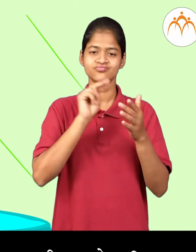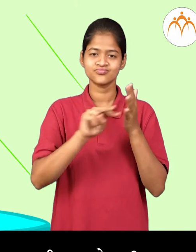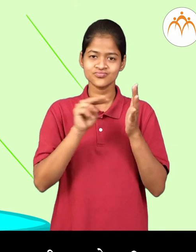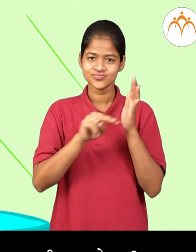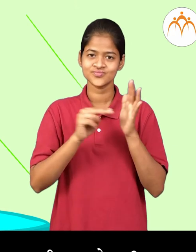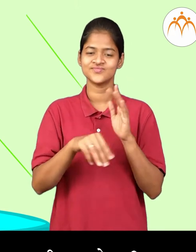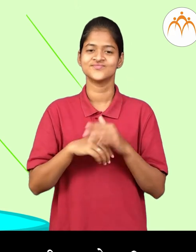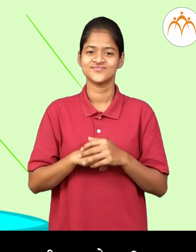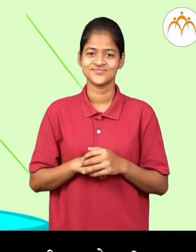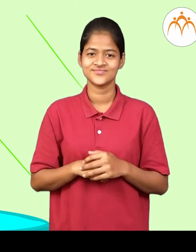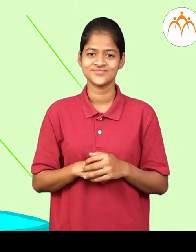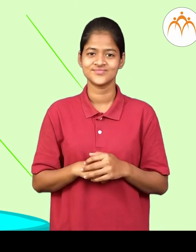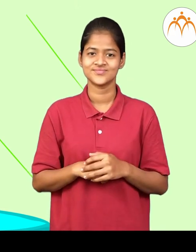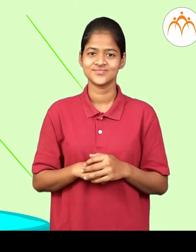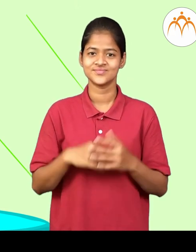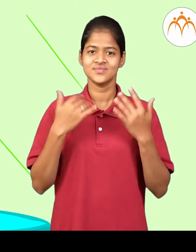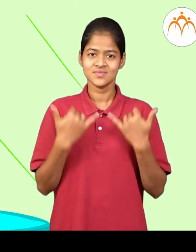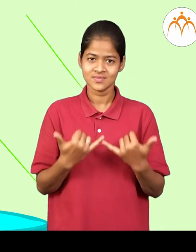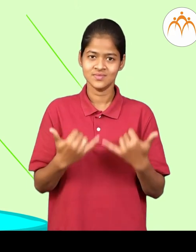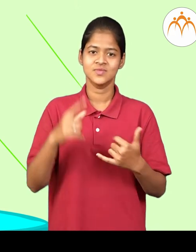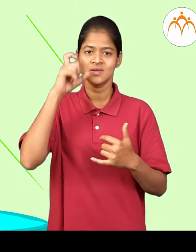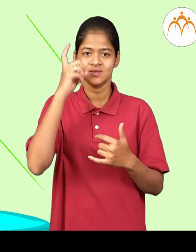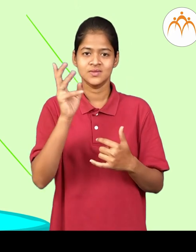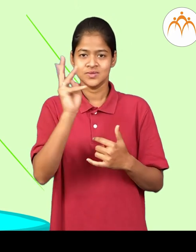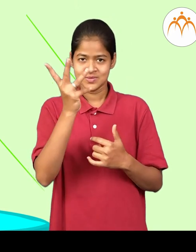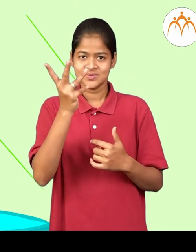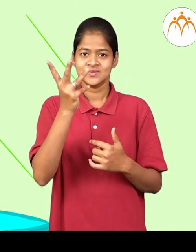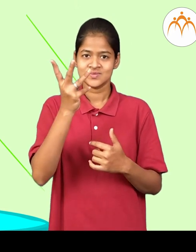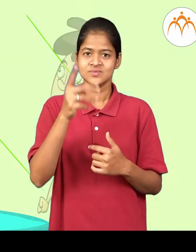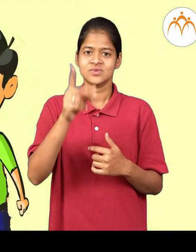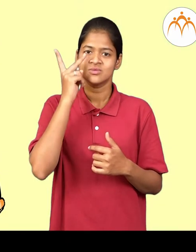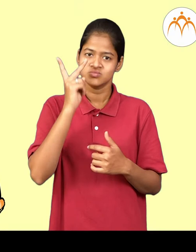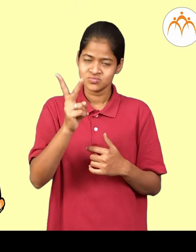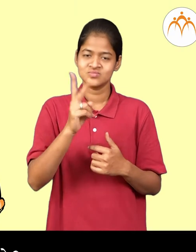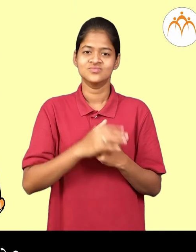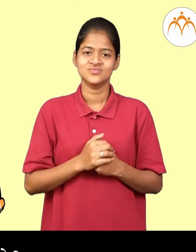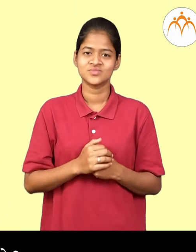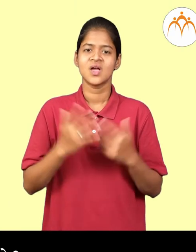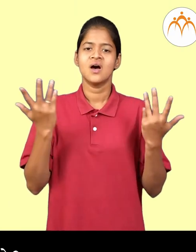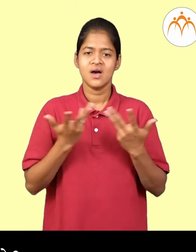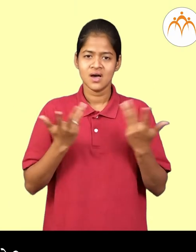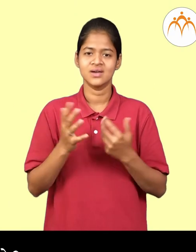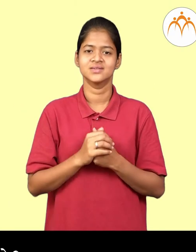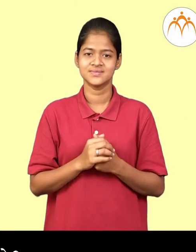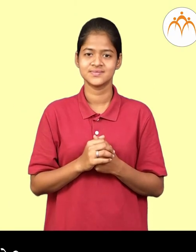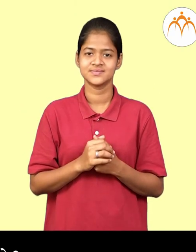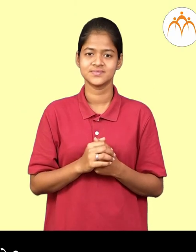वाचलना, आता पन तिस्र चित्र बगुया. काई दिसता हे?